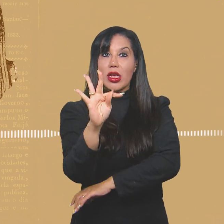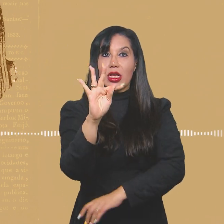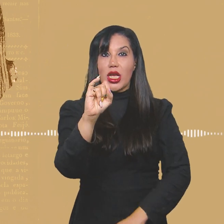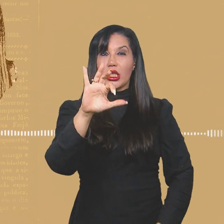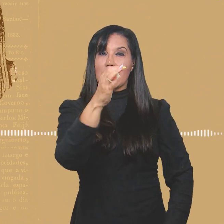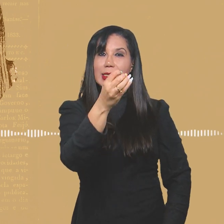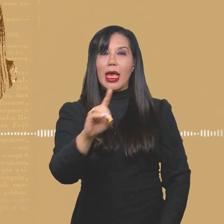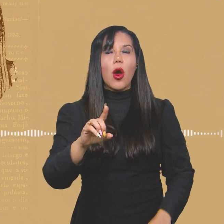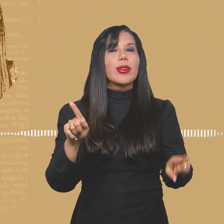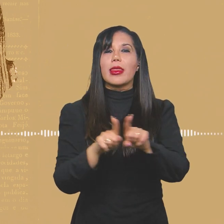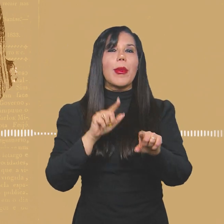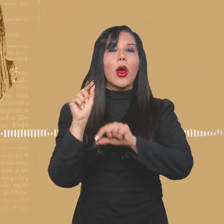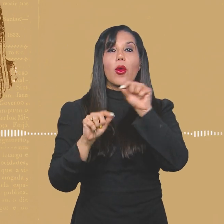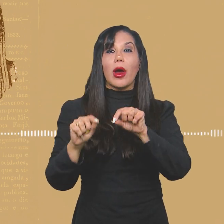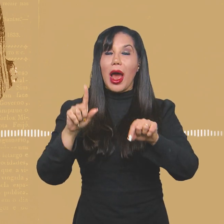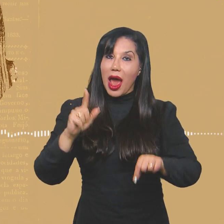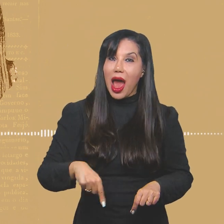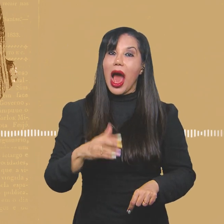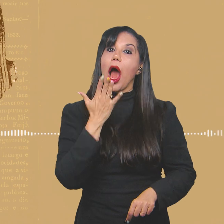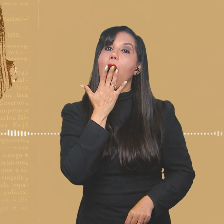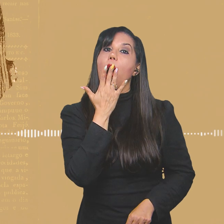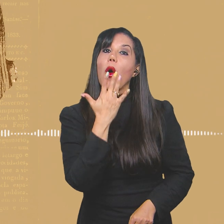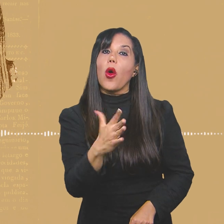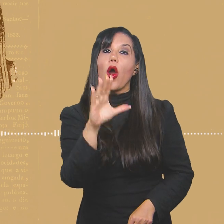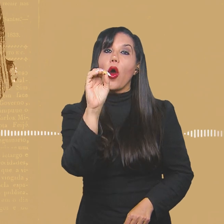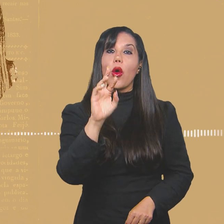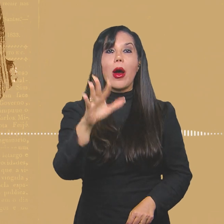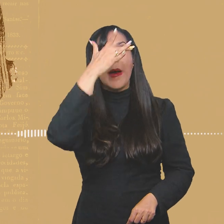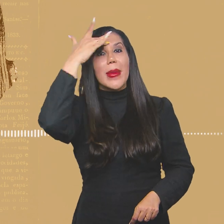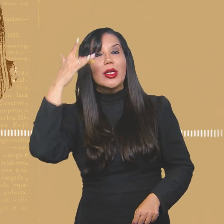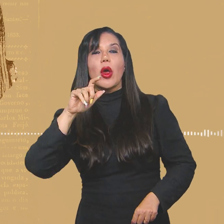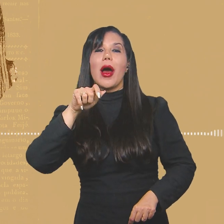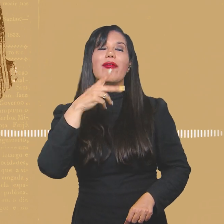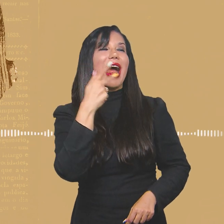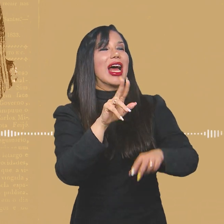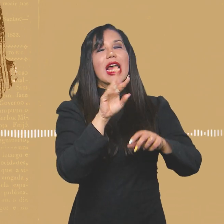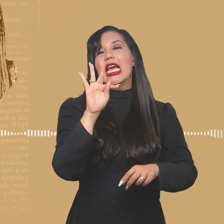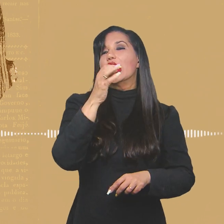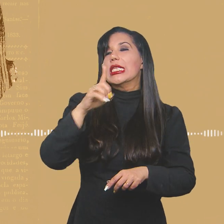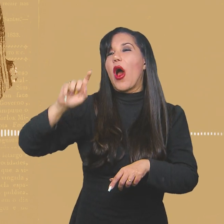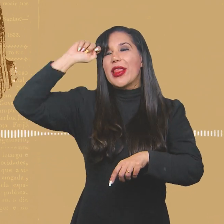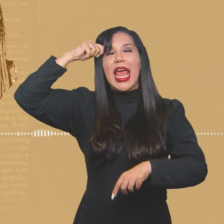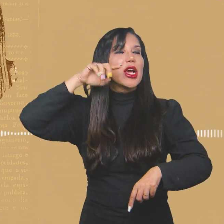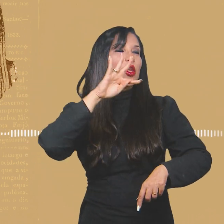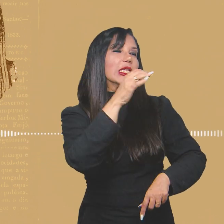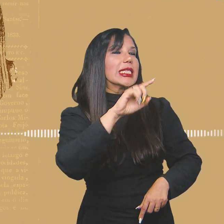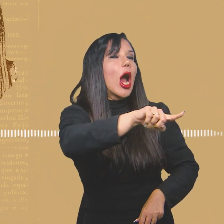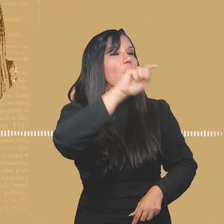Tição também tem a ver com a cor. Muitas pessoas tinham o apelido de Tição por serem negras.